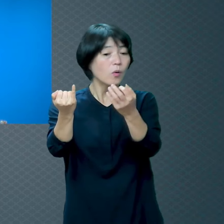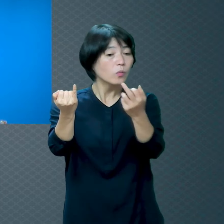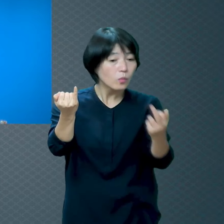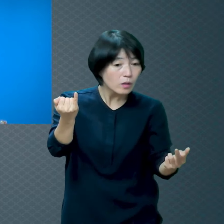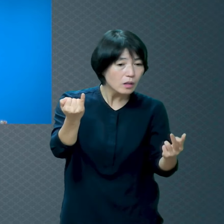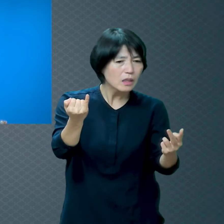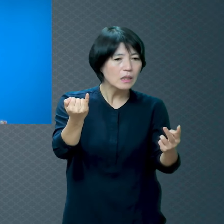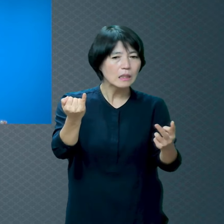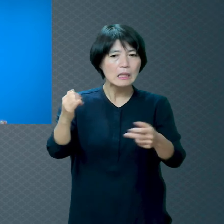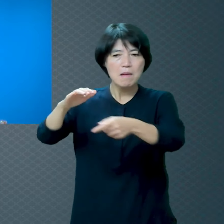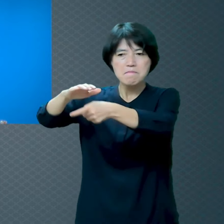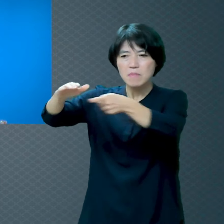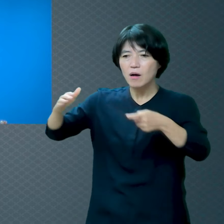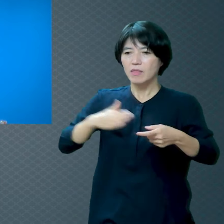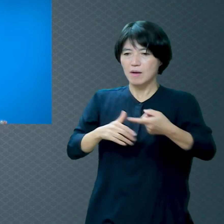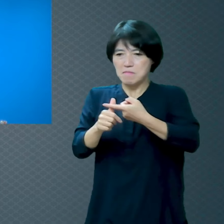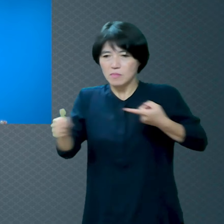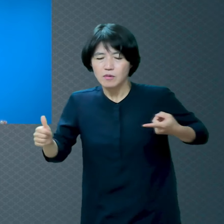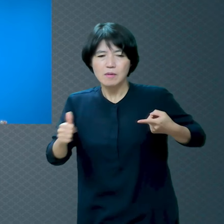돌아가셨어요